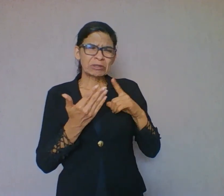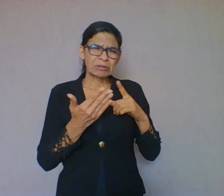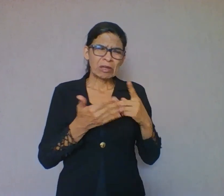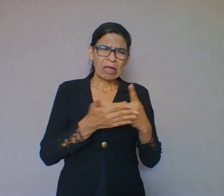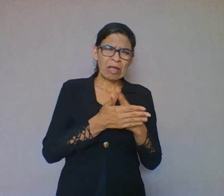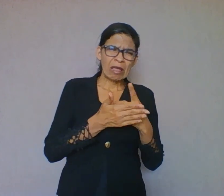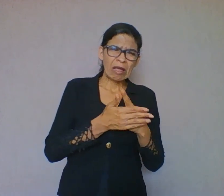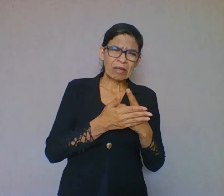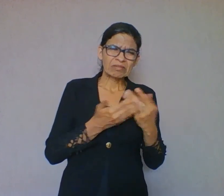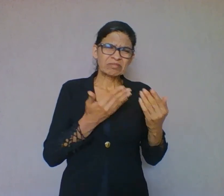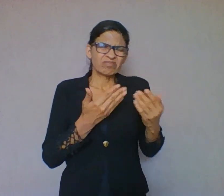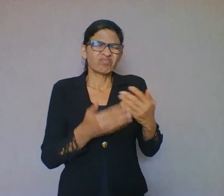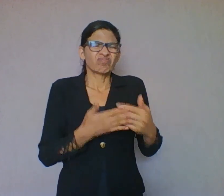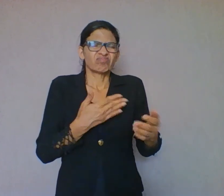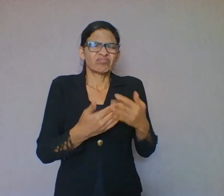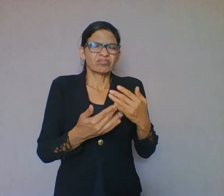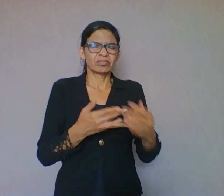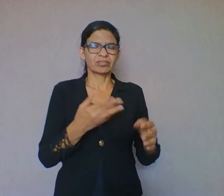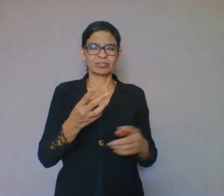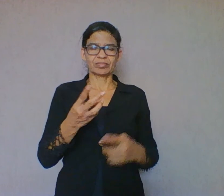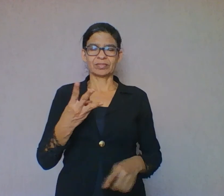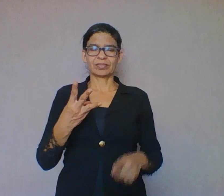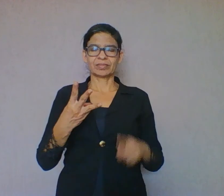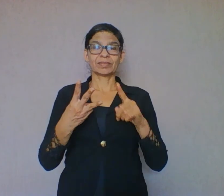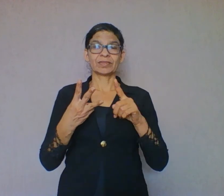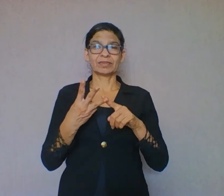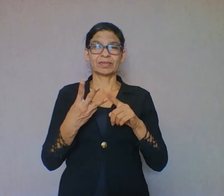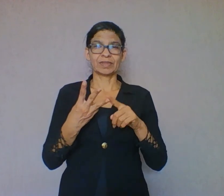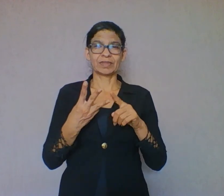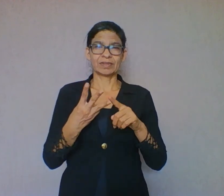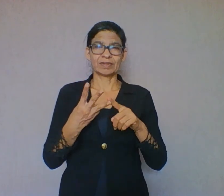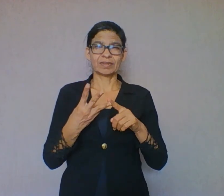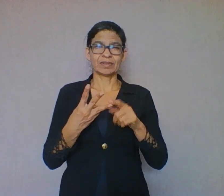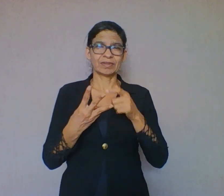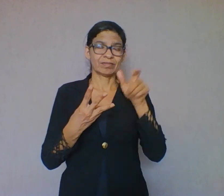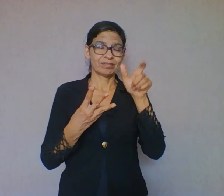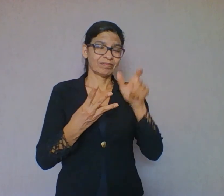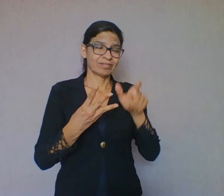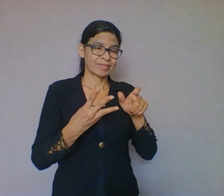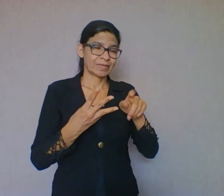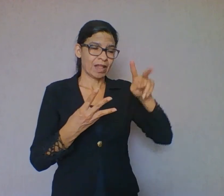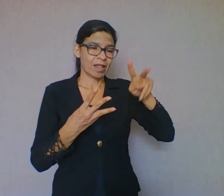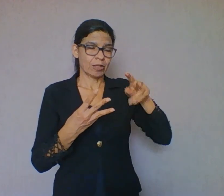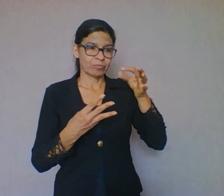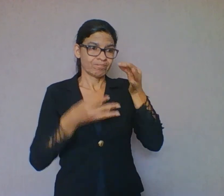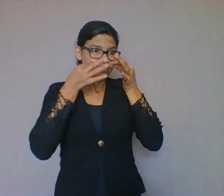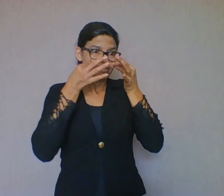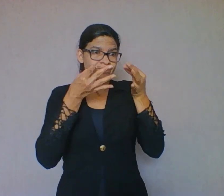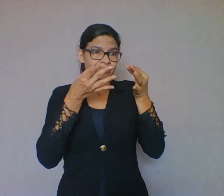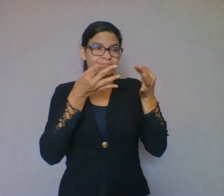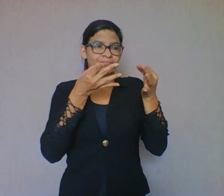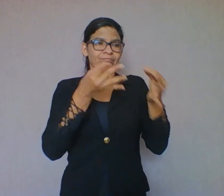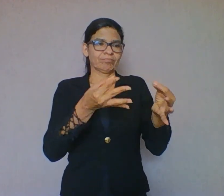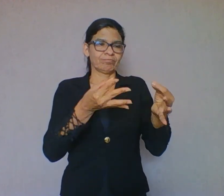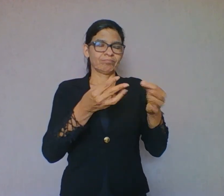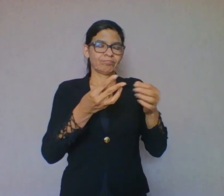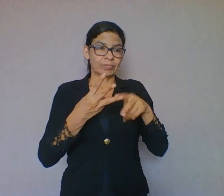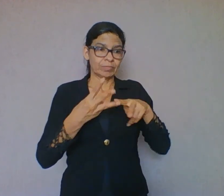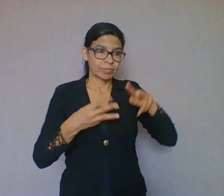se importa. E terceiro é o leitor atento. Ele lê e pesquisa